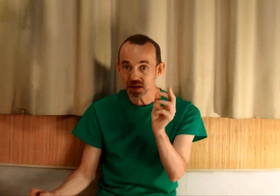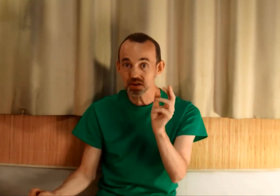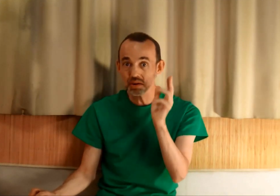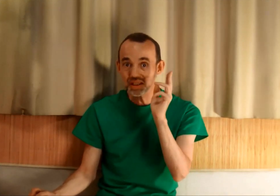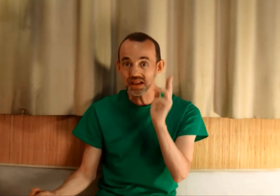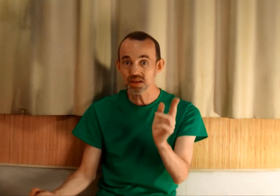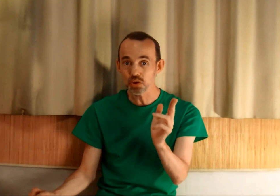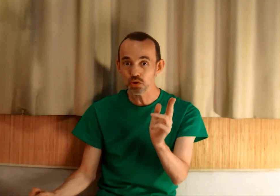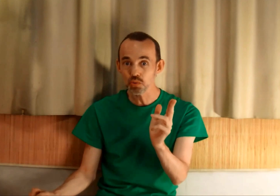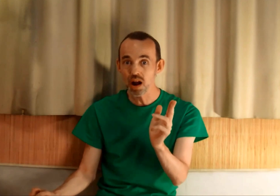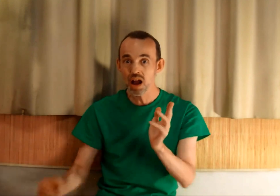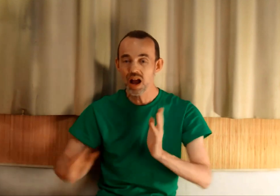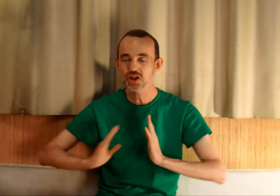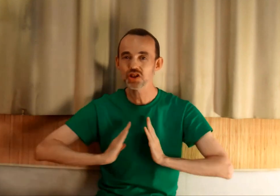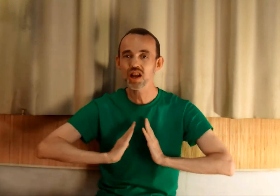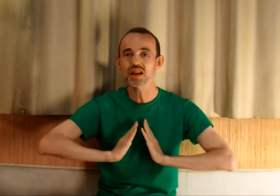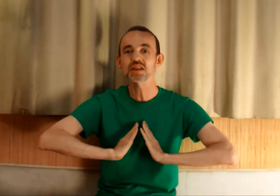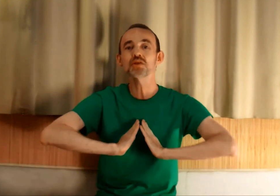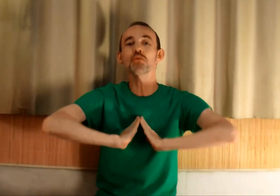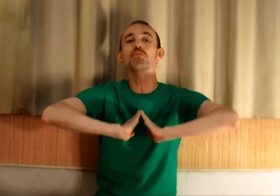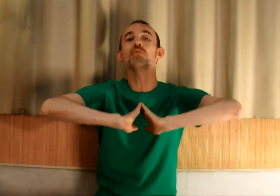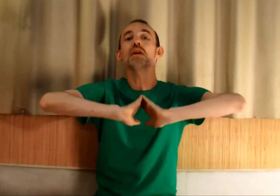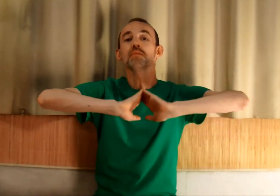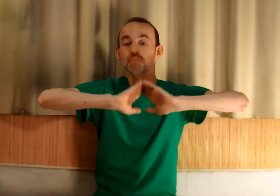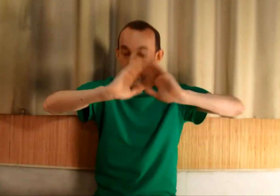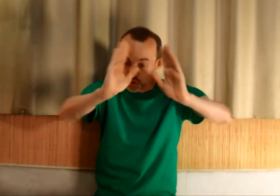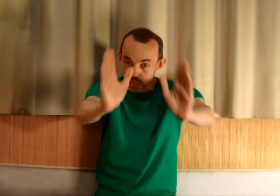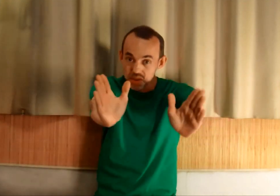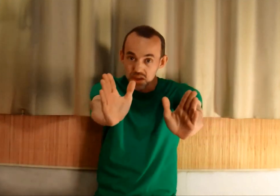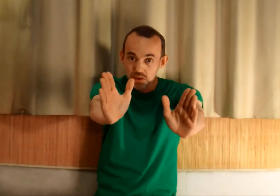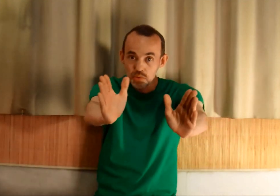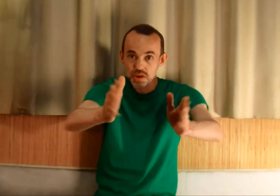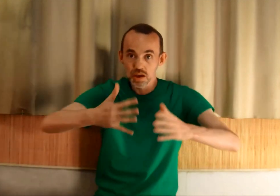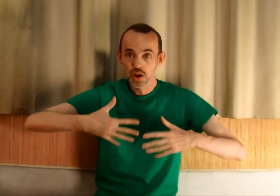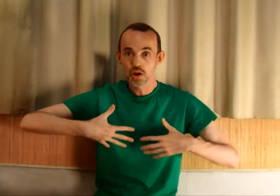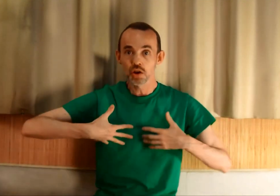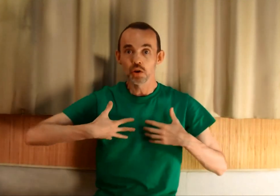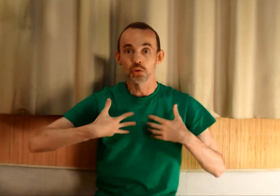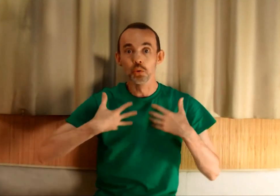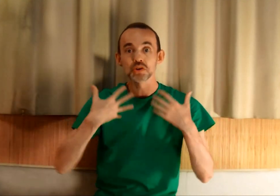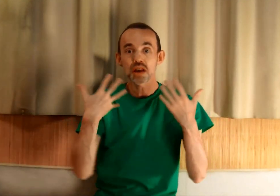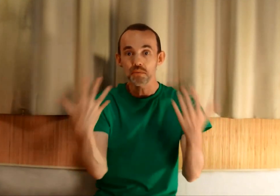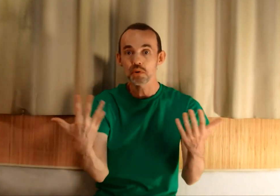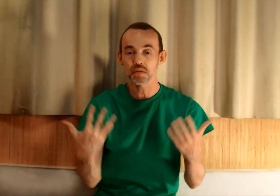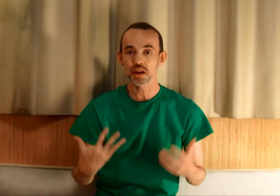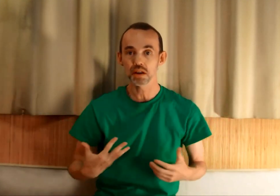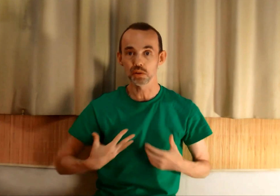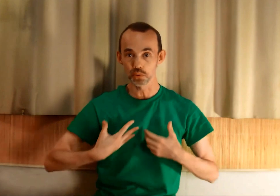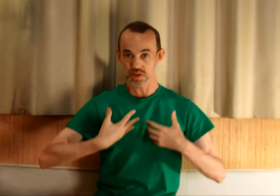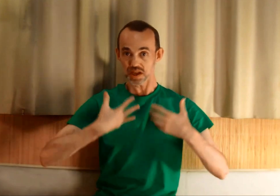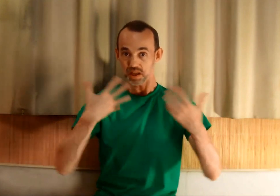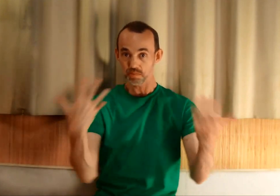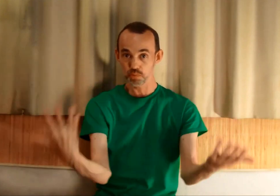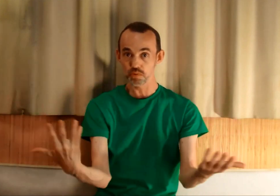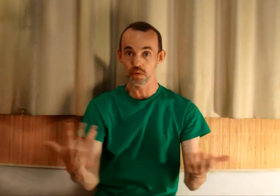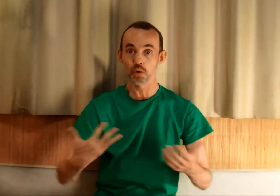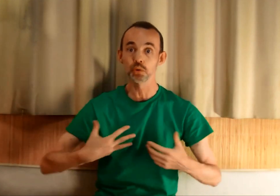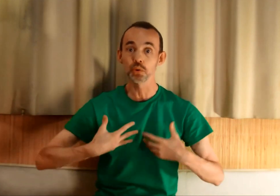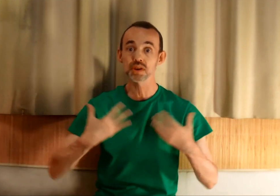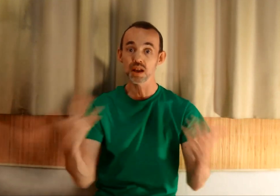instant est un instant de choix. À chaque instant, vous pouvez choisir d'oser. D'oser vous révéler. D'oser d'être plus vivant. D'oser